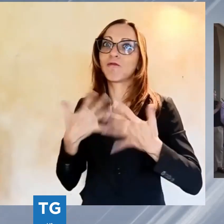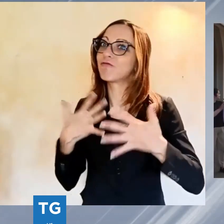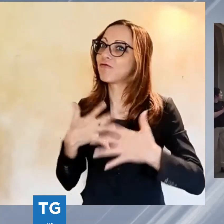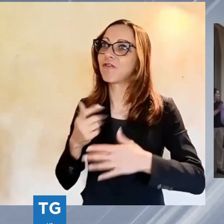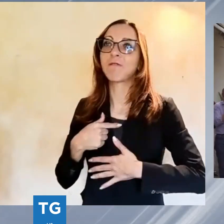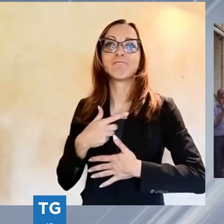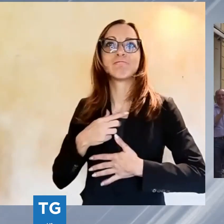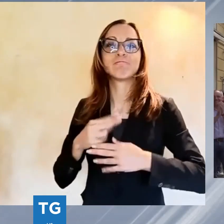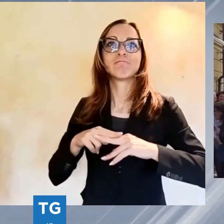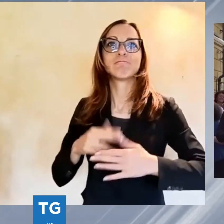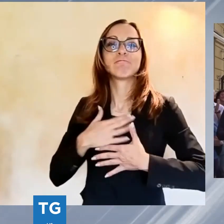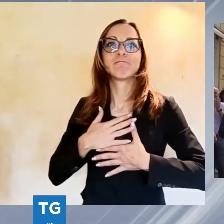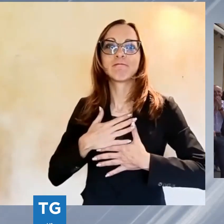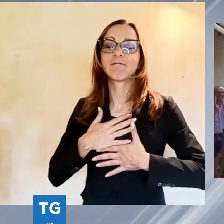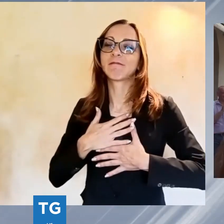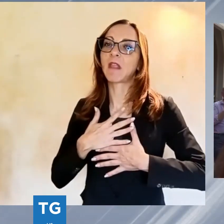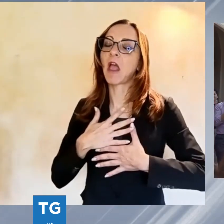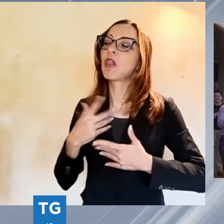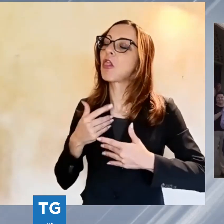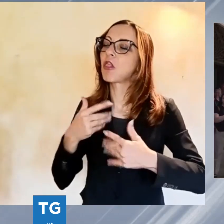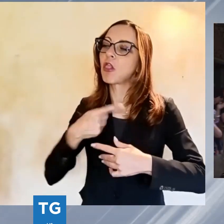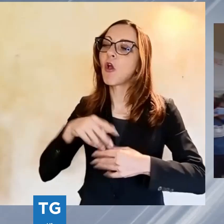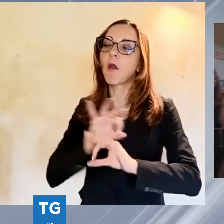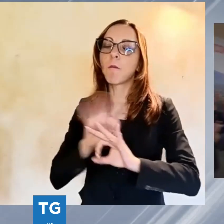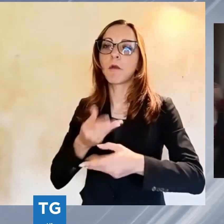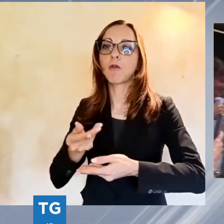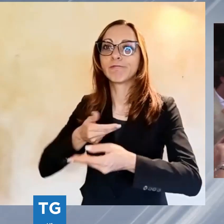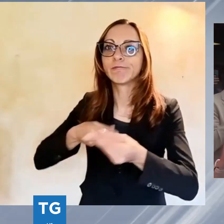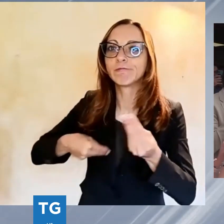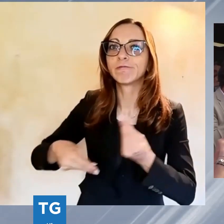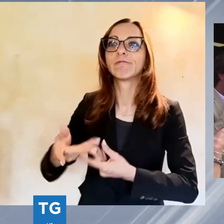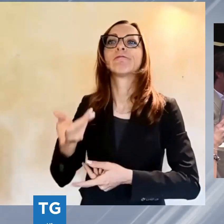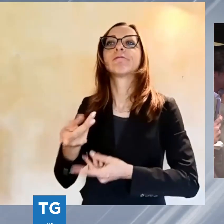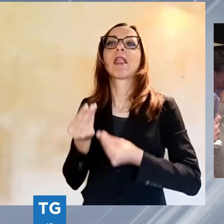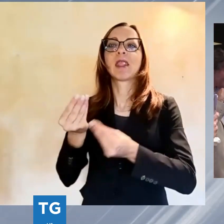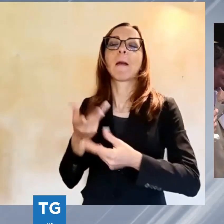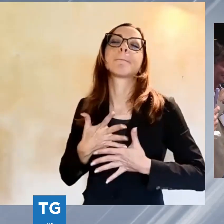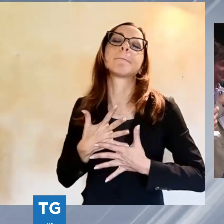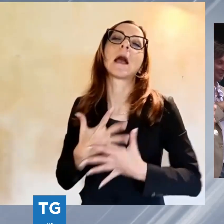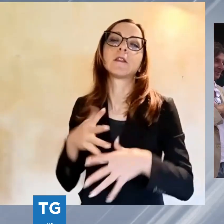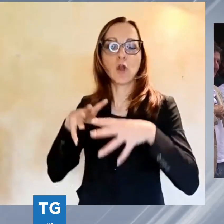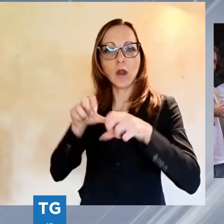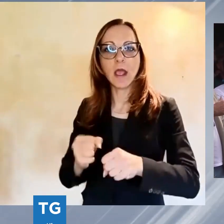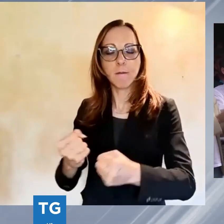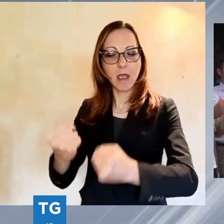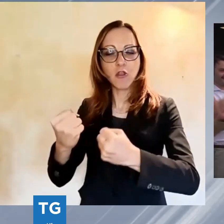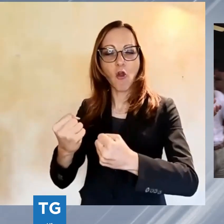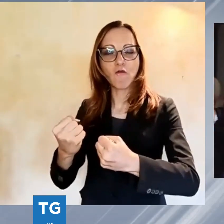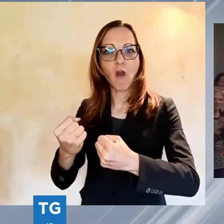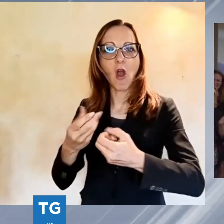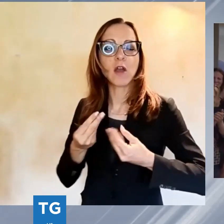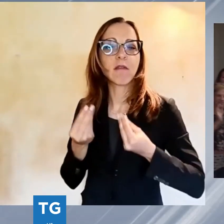ripagheremo con tutta la forza, la passione e l'impegno possibile per realizzare i tanti progetti che abbiamo